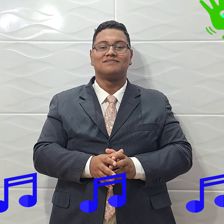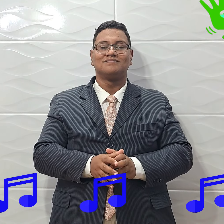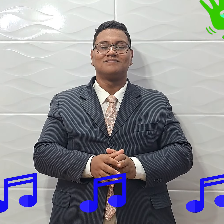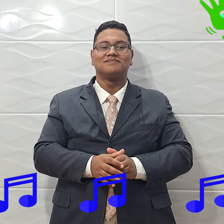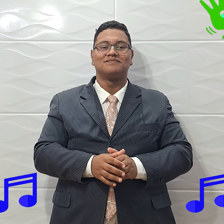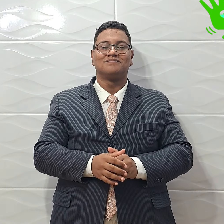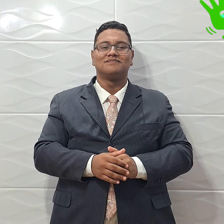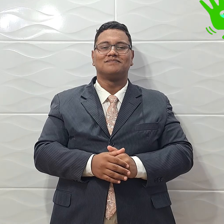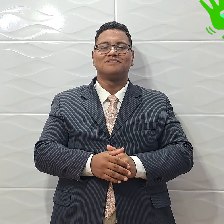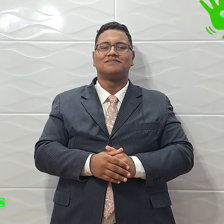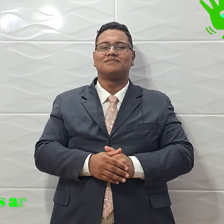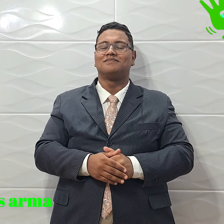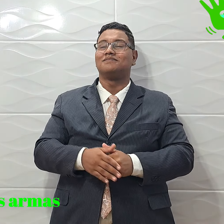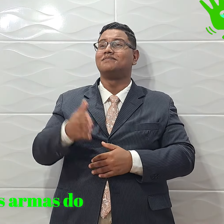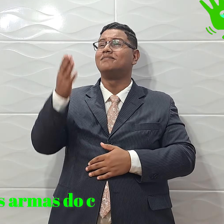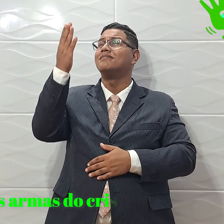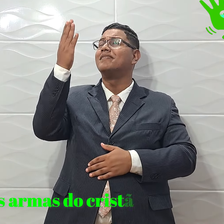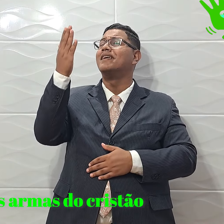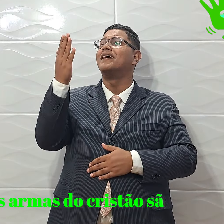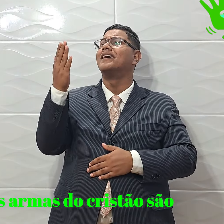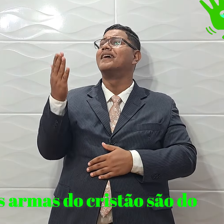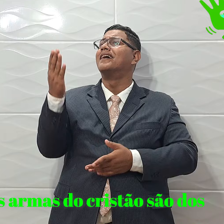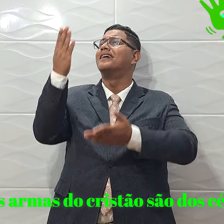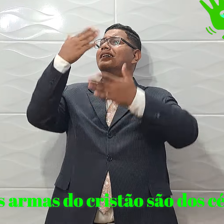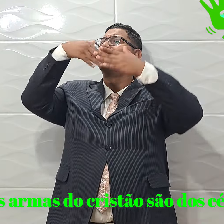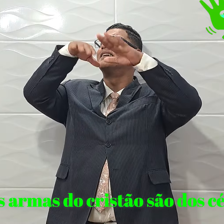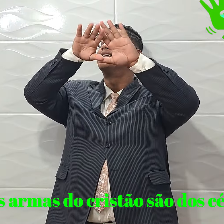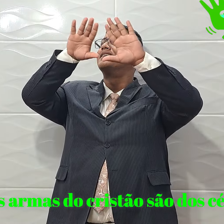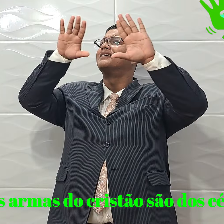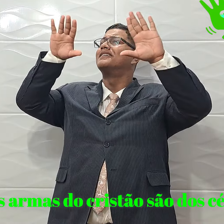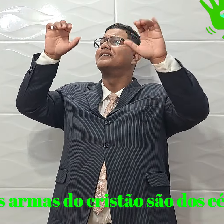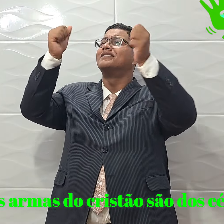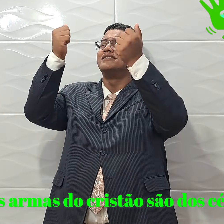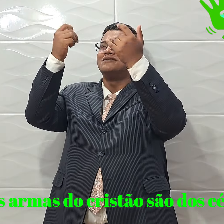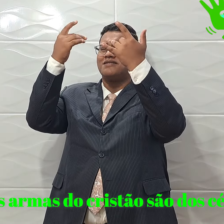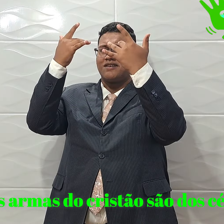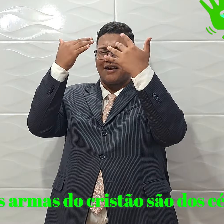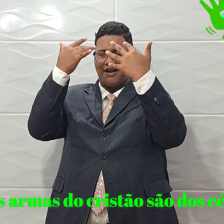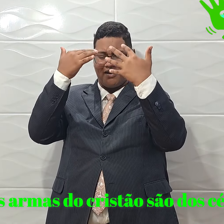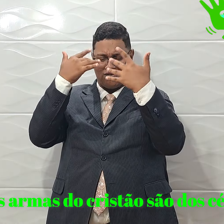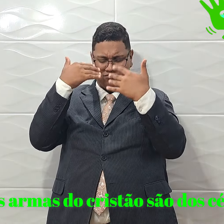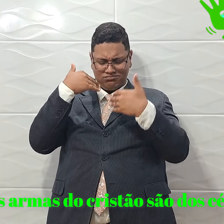As potentes armas do cristão São